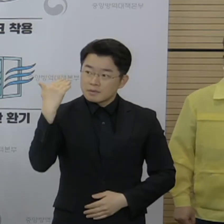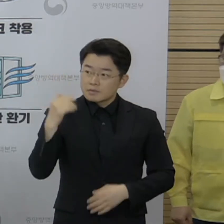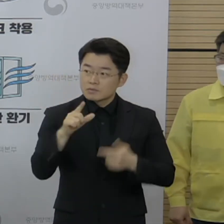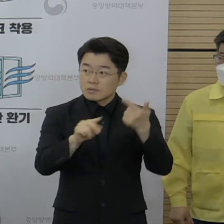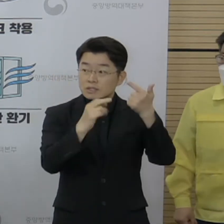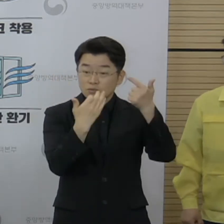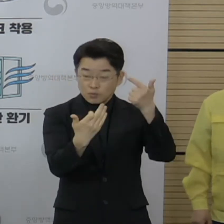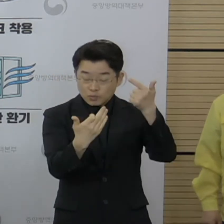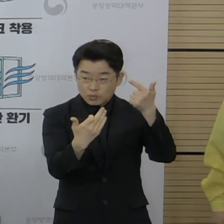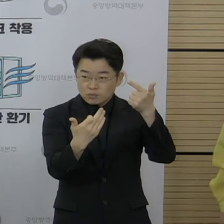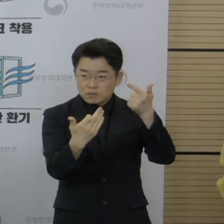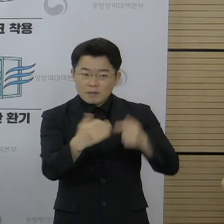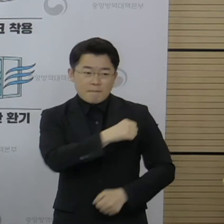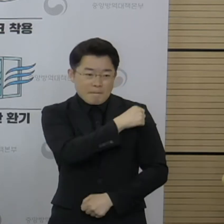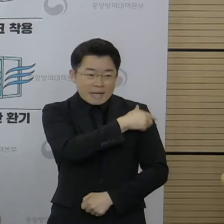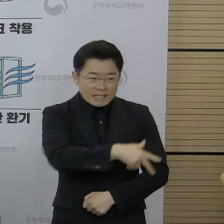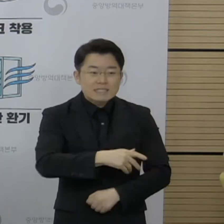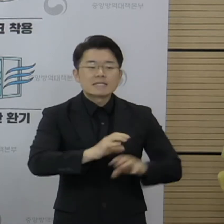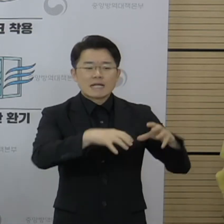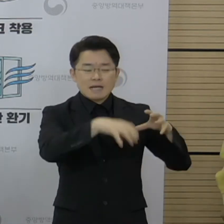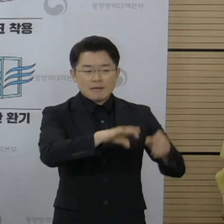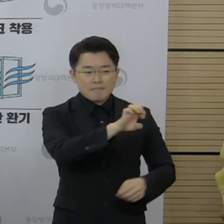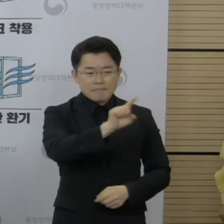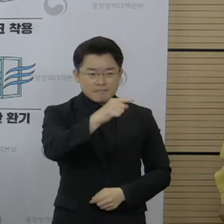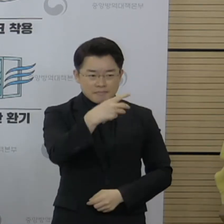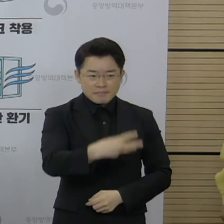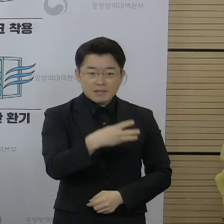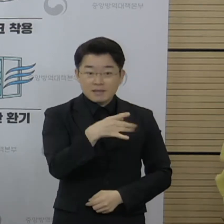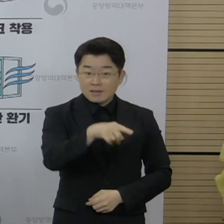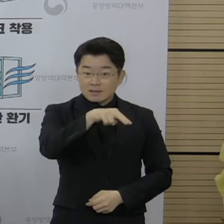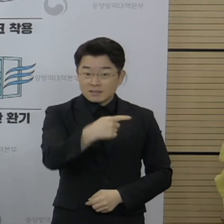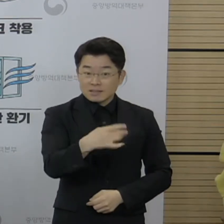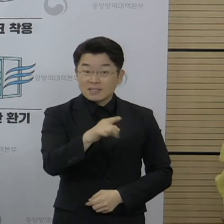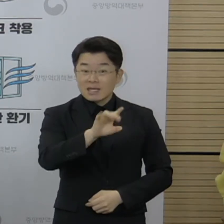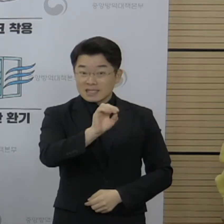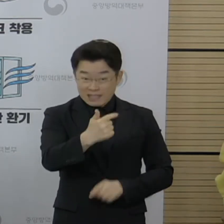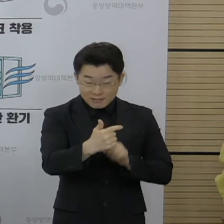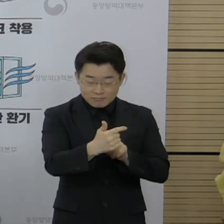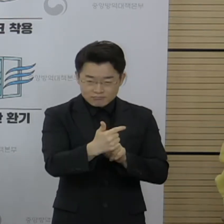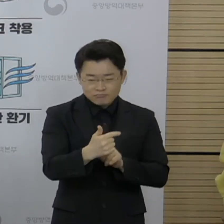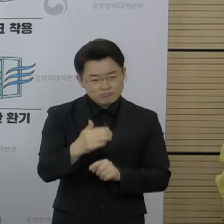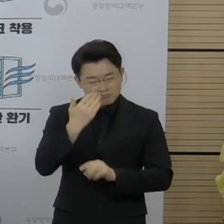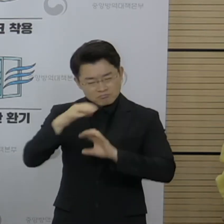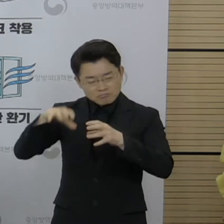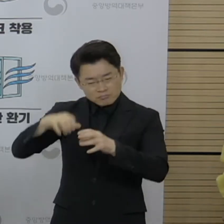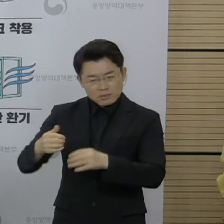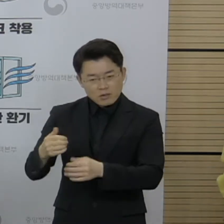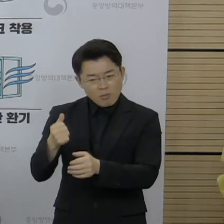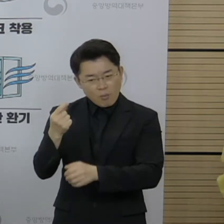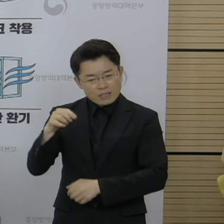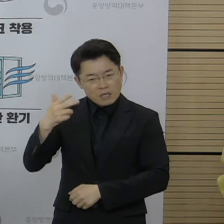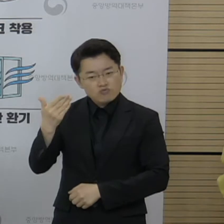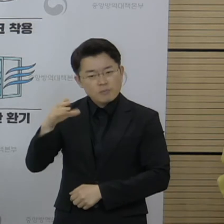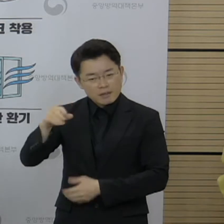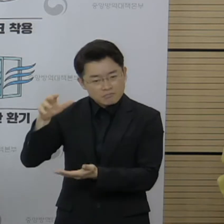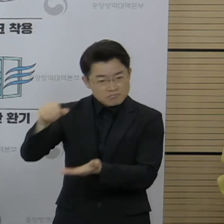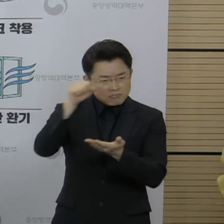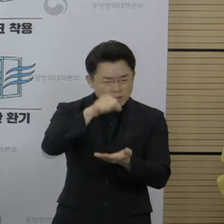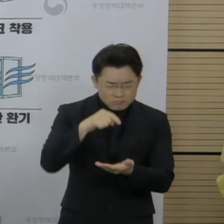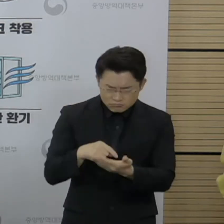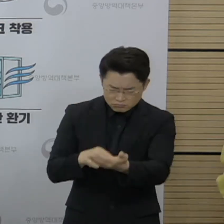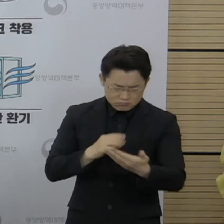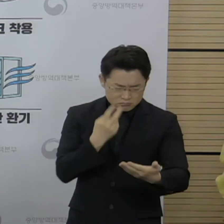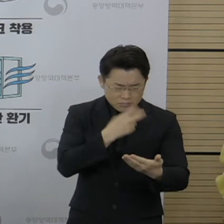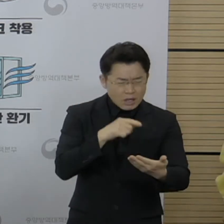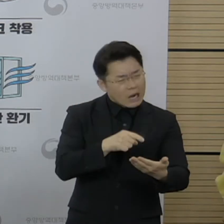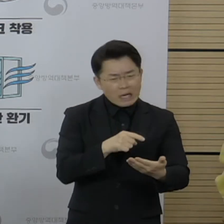팔레스타인 자치정부는 이스라엘이 보내온 화이자 백신 9만 회분을 받았다가 검수 과정에서 기술적 조건이